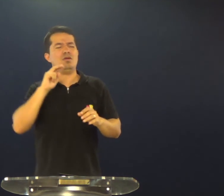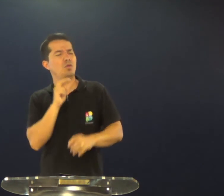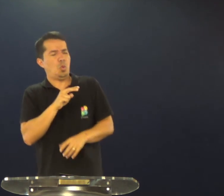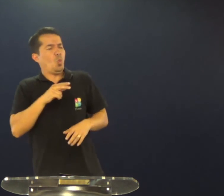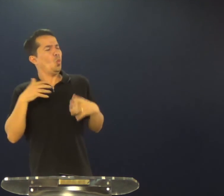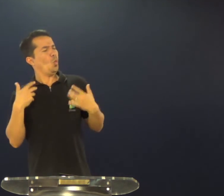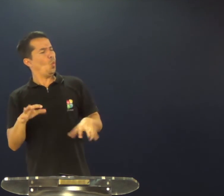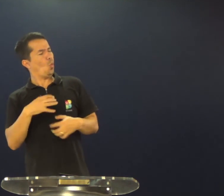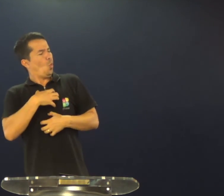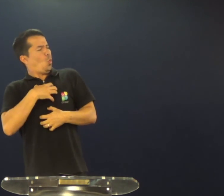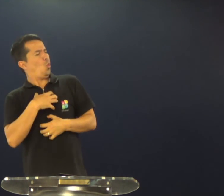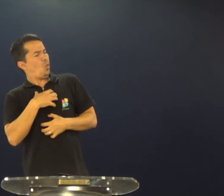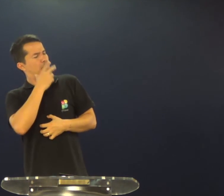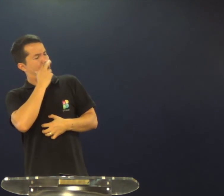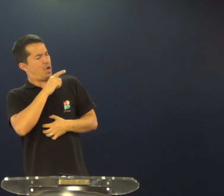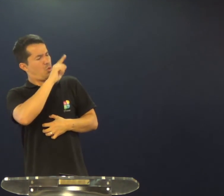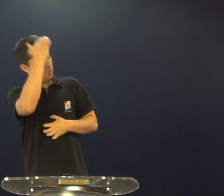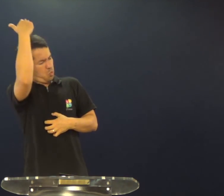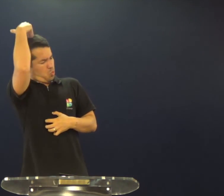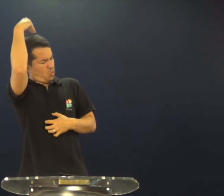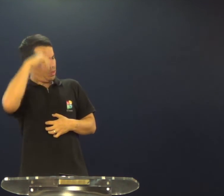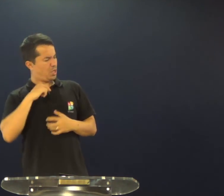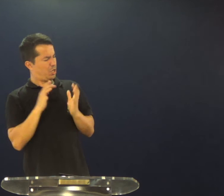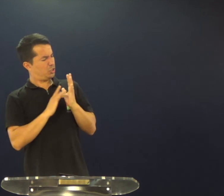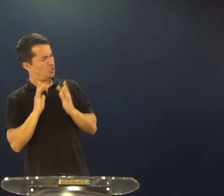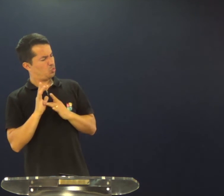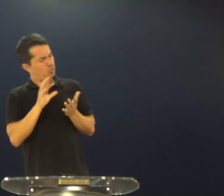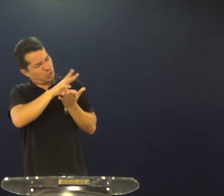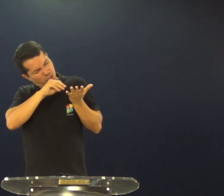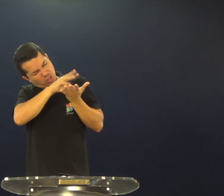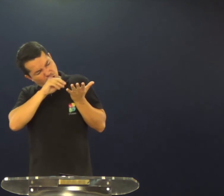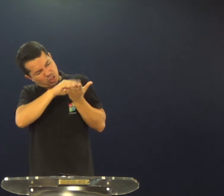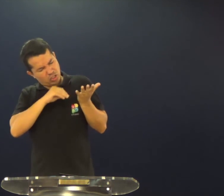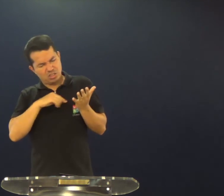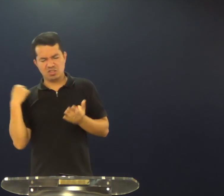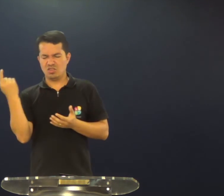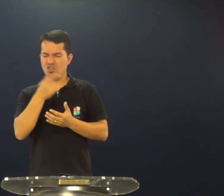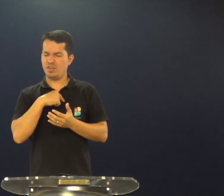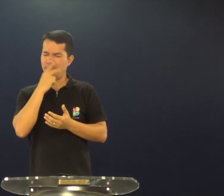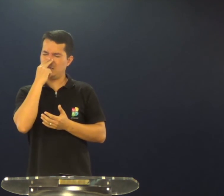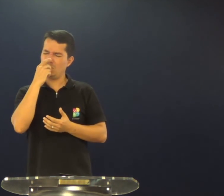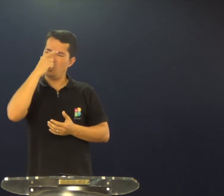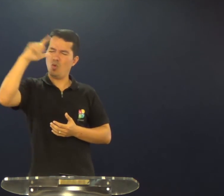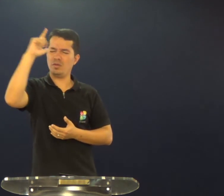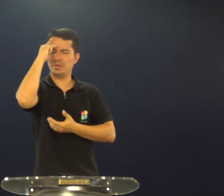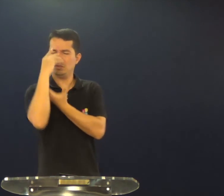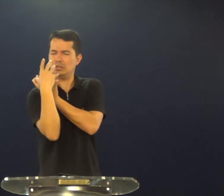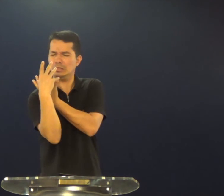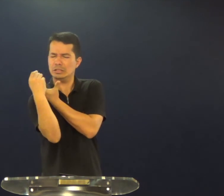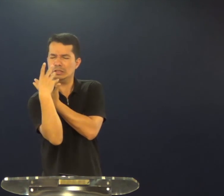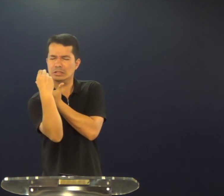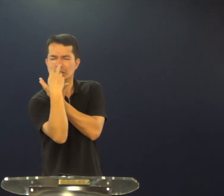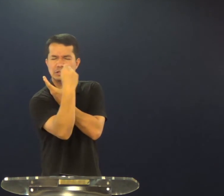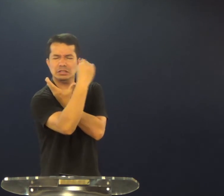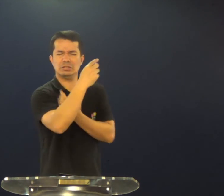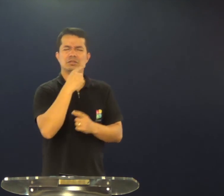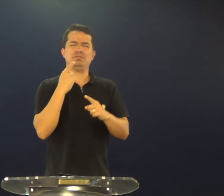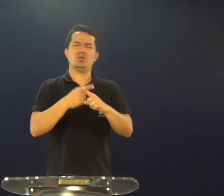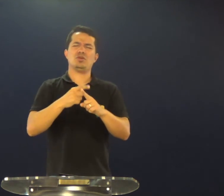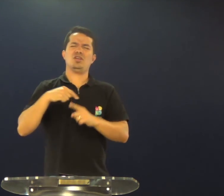influenciar pessoas para aquilo que é bom, pessoas possam enxergar o Senhor na nossa vida e tenham o